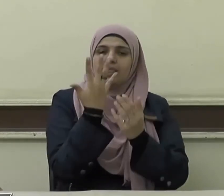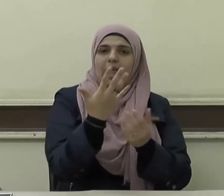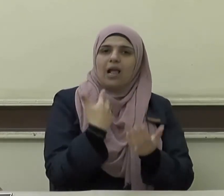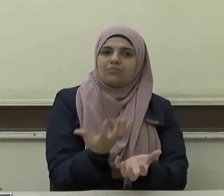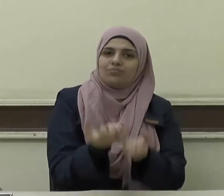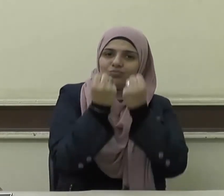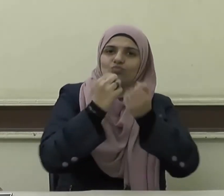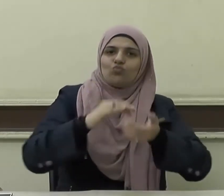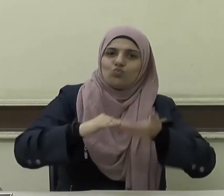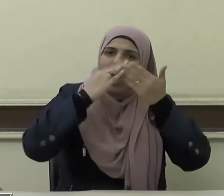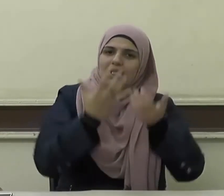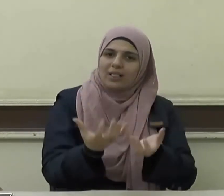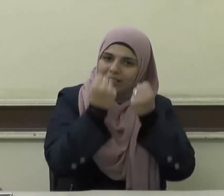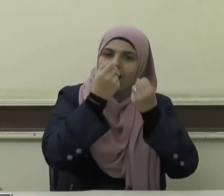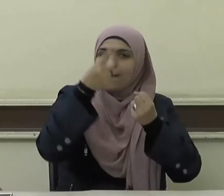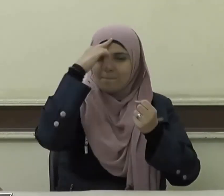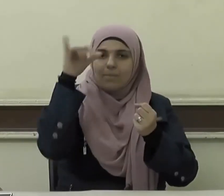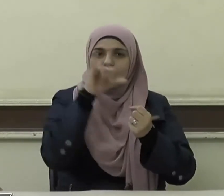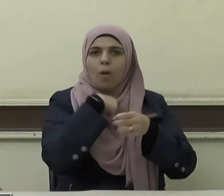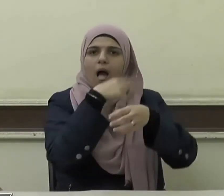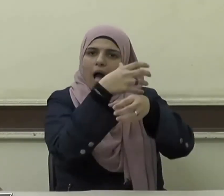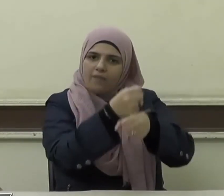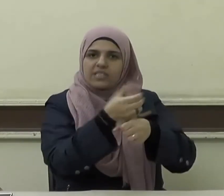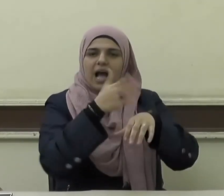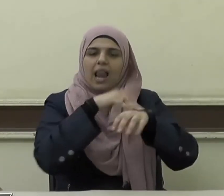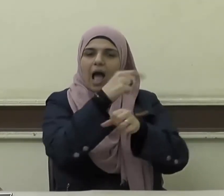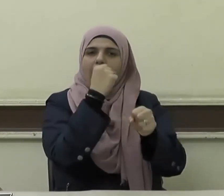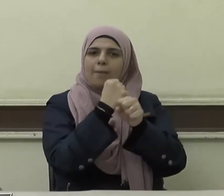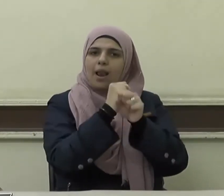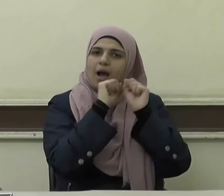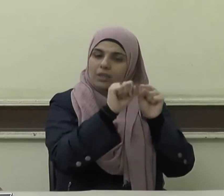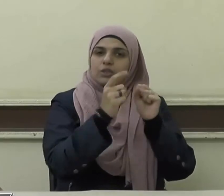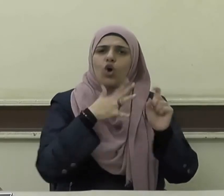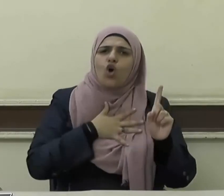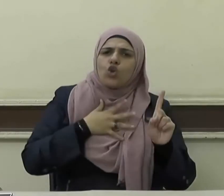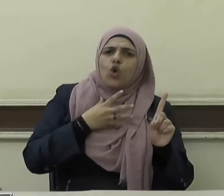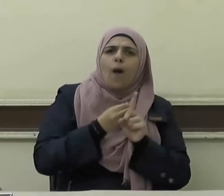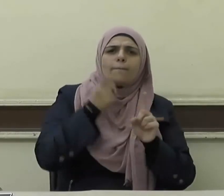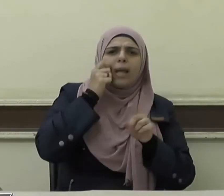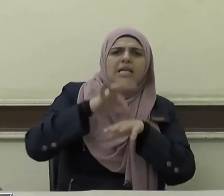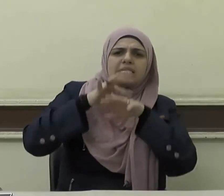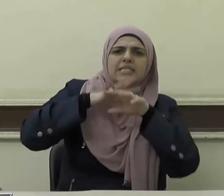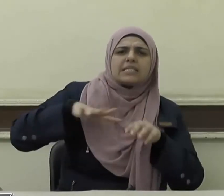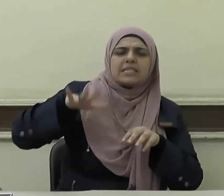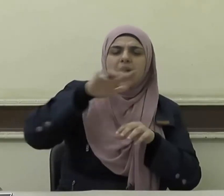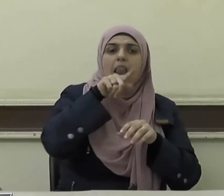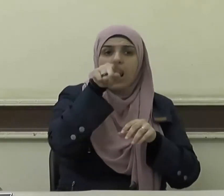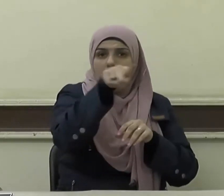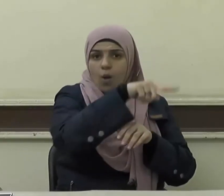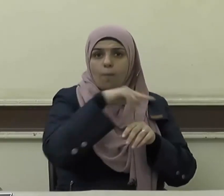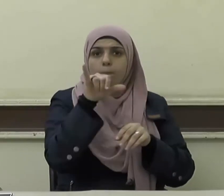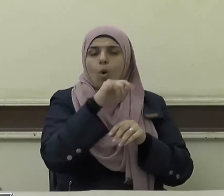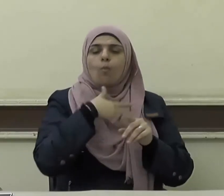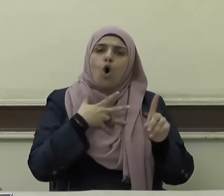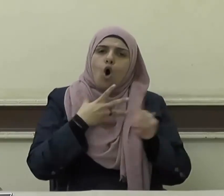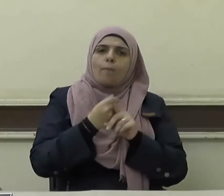العون لهم والحرص على مصالحهم وأن يحب الإنسان لهم ما